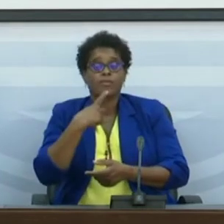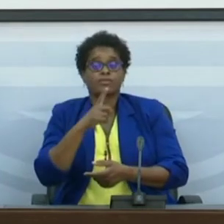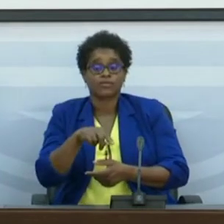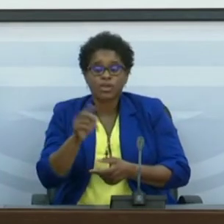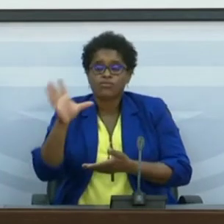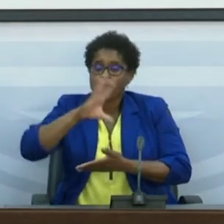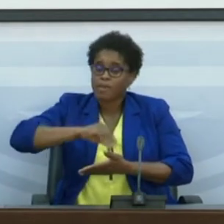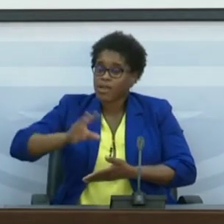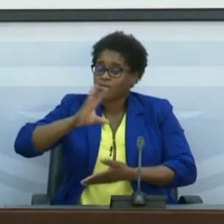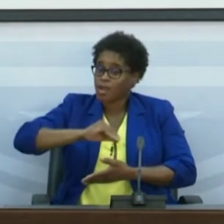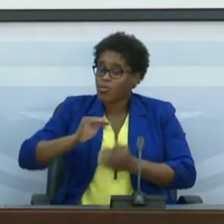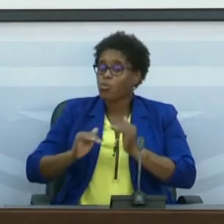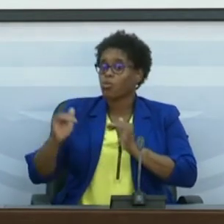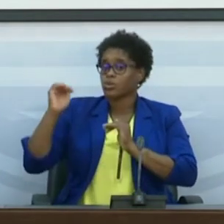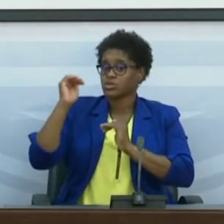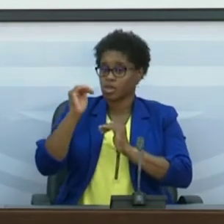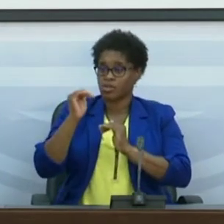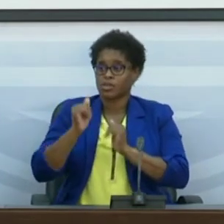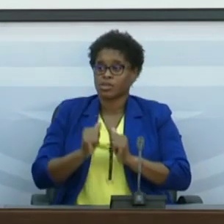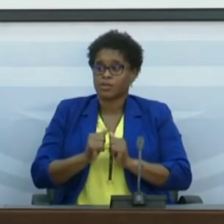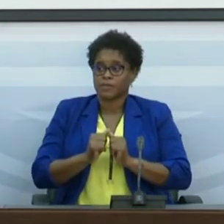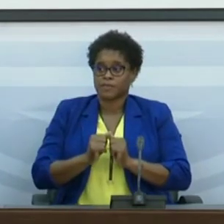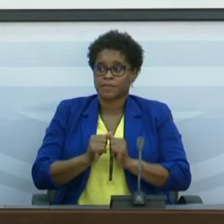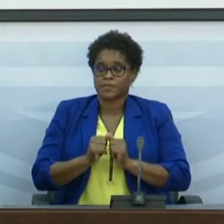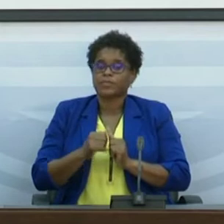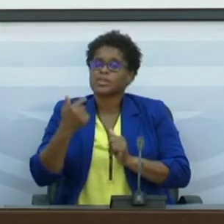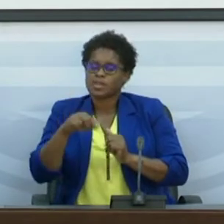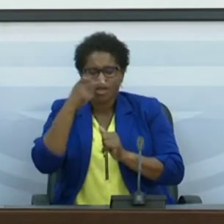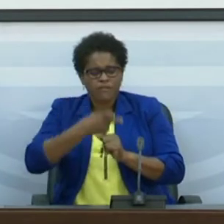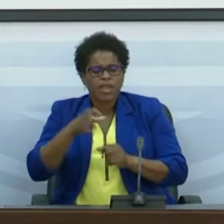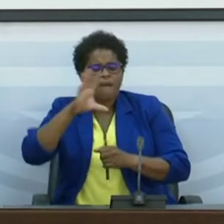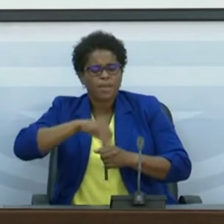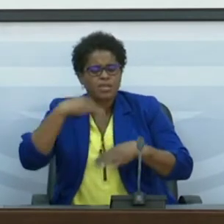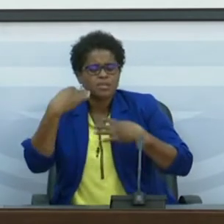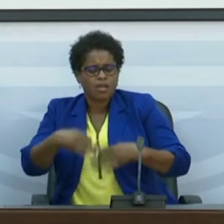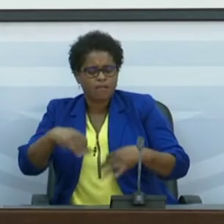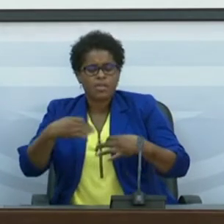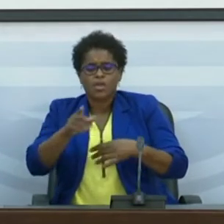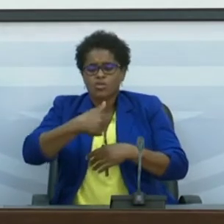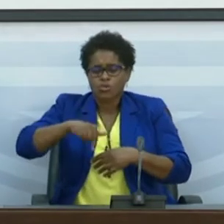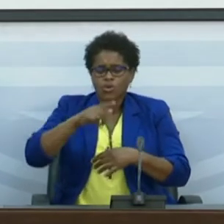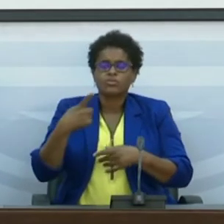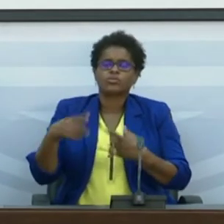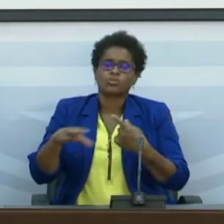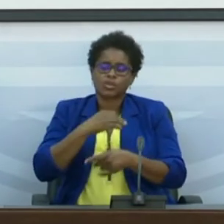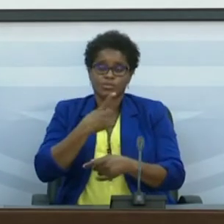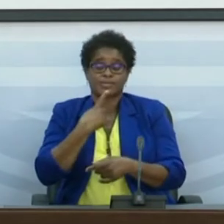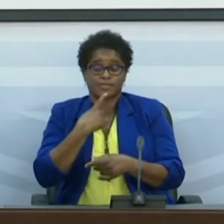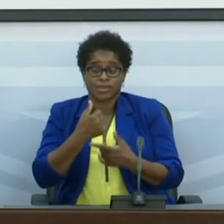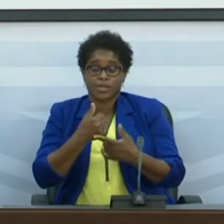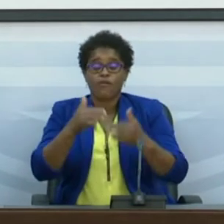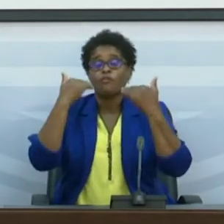crescente, ou seja, está a tornar-se mais frequente nós recebermos a informação de que,